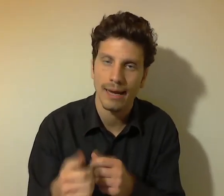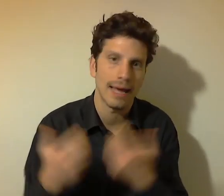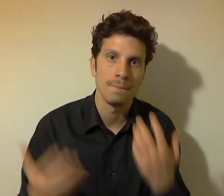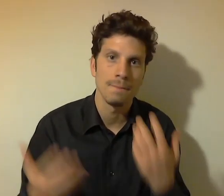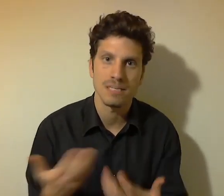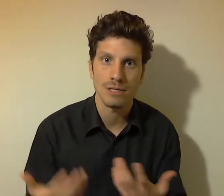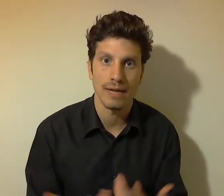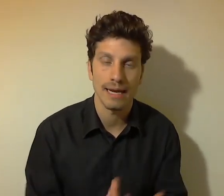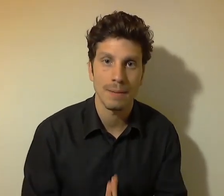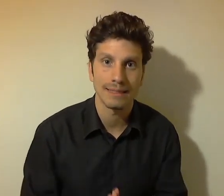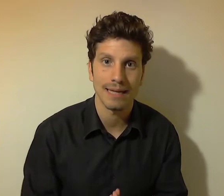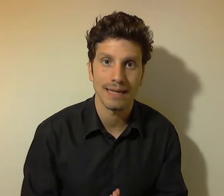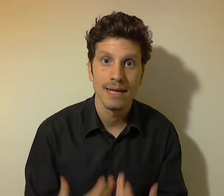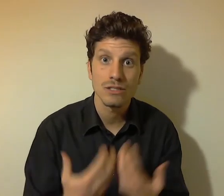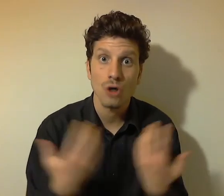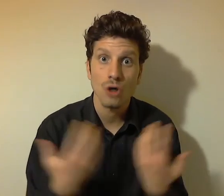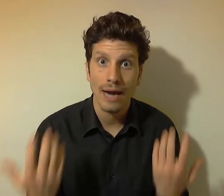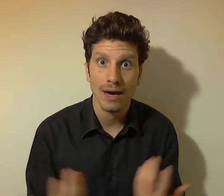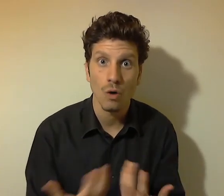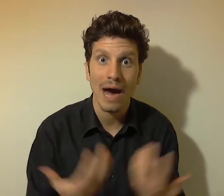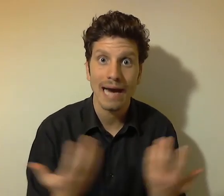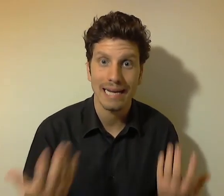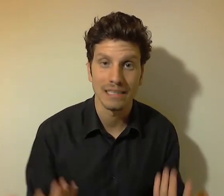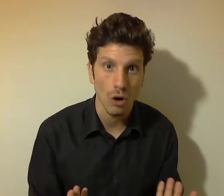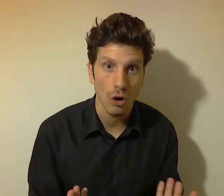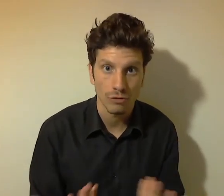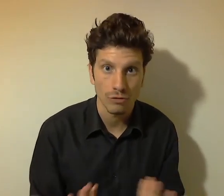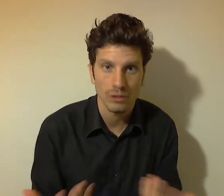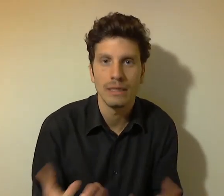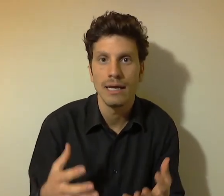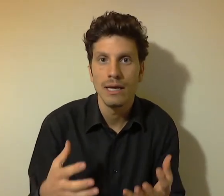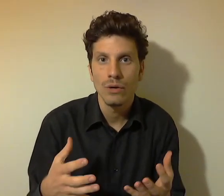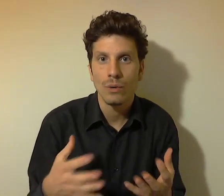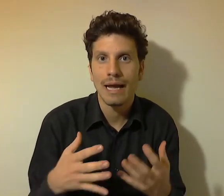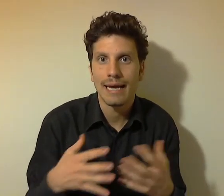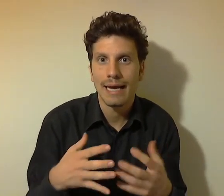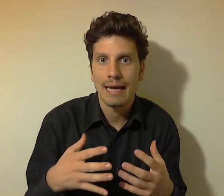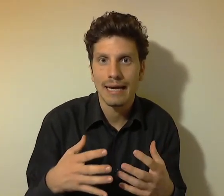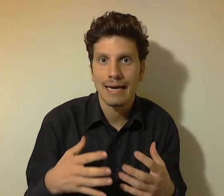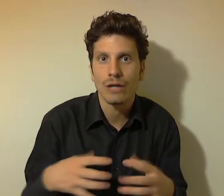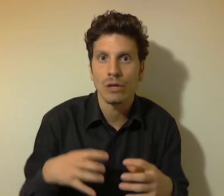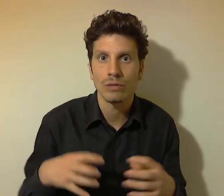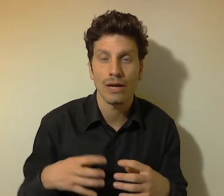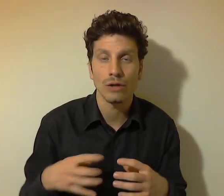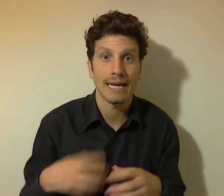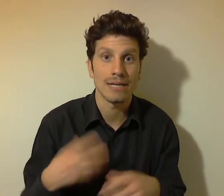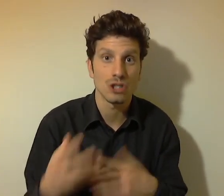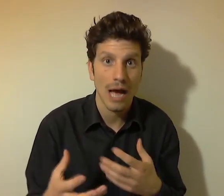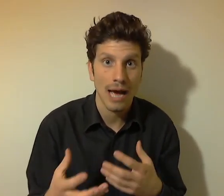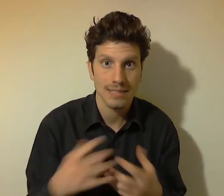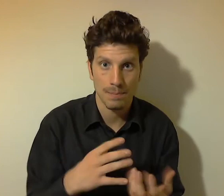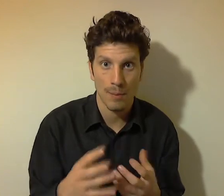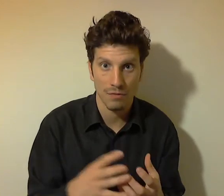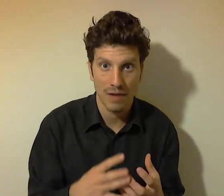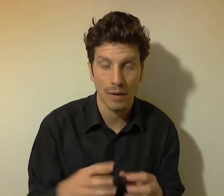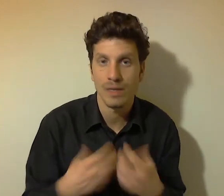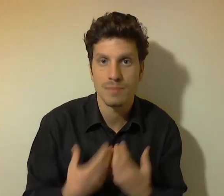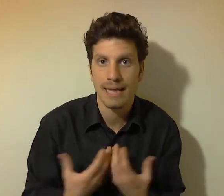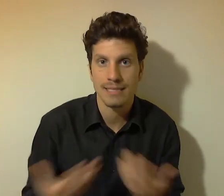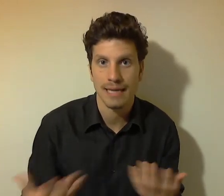che spesso viene chiamata zona o area di comfort, quindi quell'area che racchiude tutte le cose che già sappiamo fare, quelle esperienze che